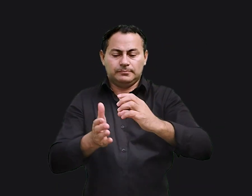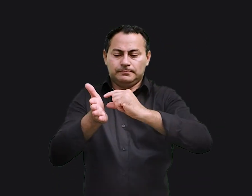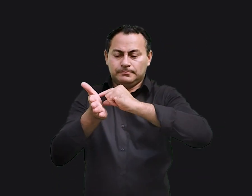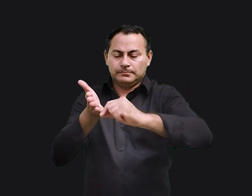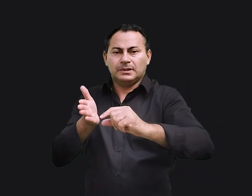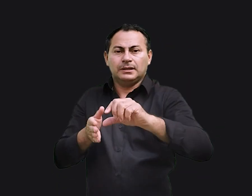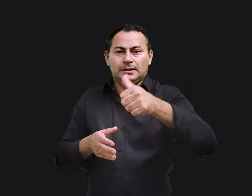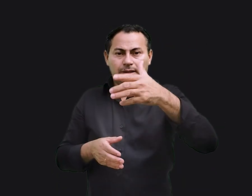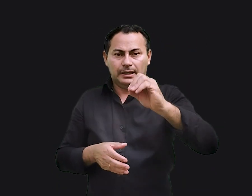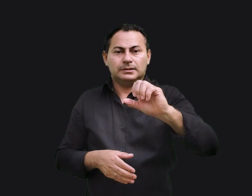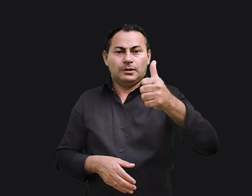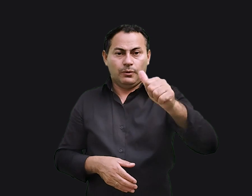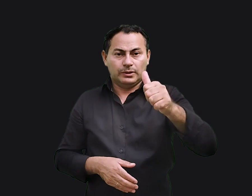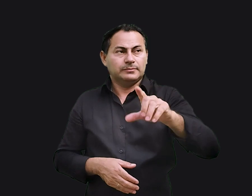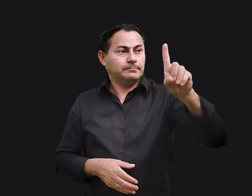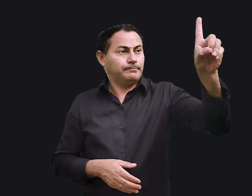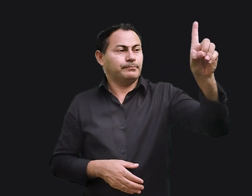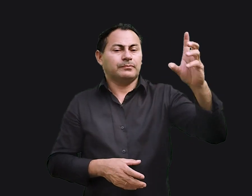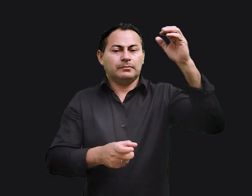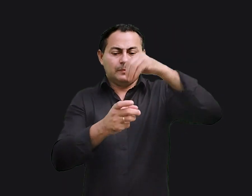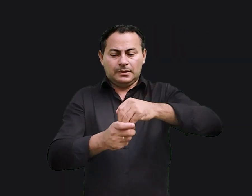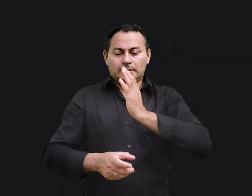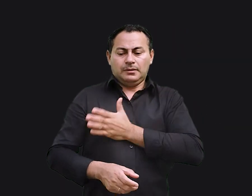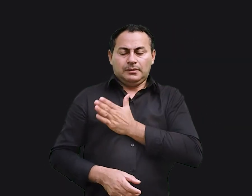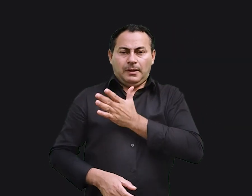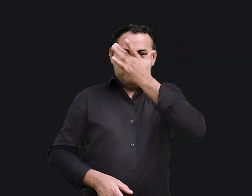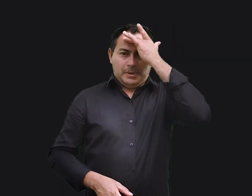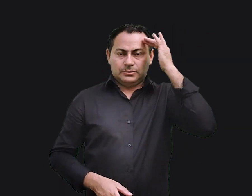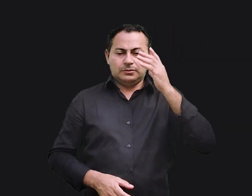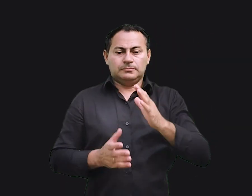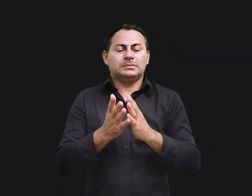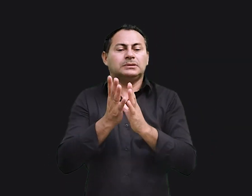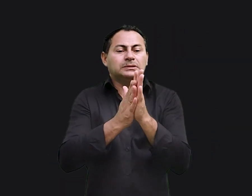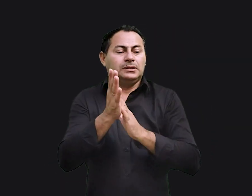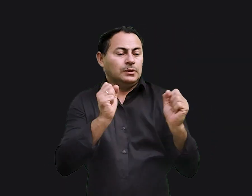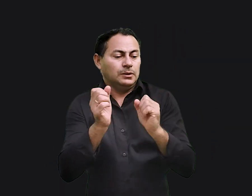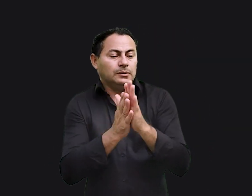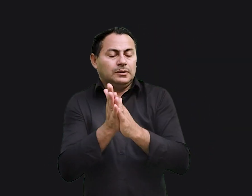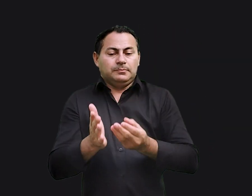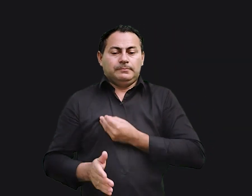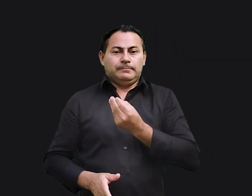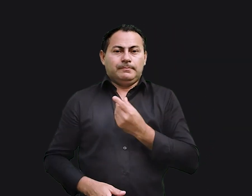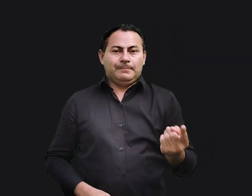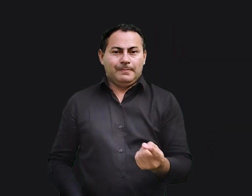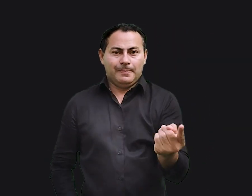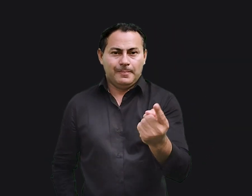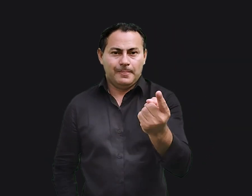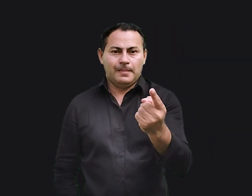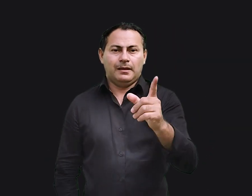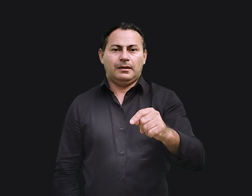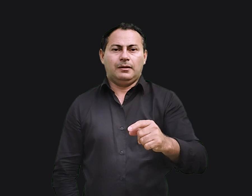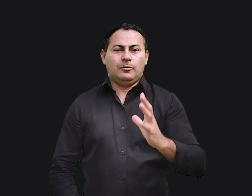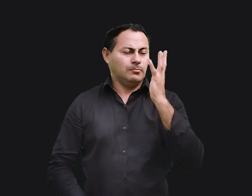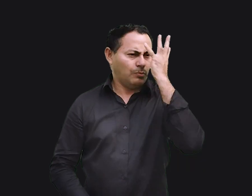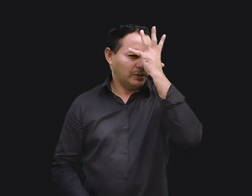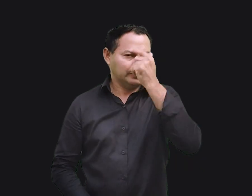versículos 10 e 11, ele diz que Deus pôs no coração do homem o anseio pela eternidade. Esse é um bonito